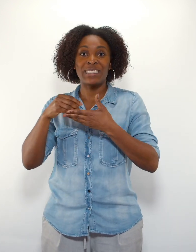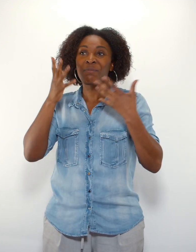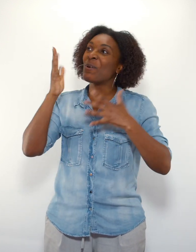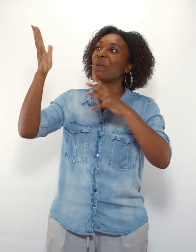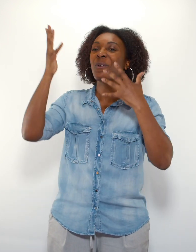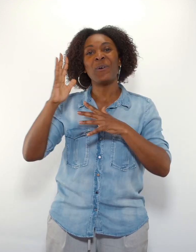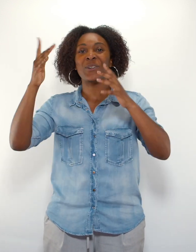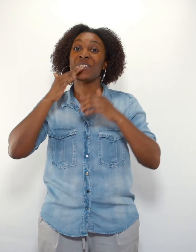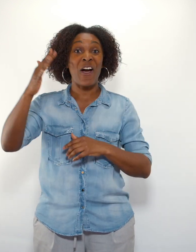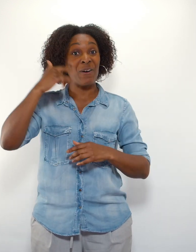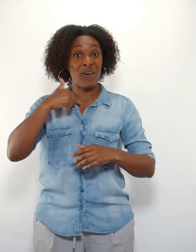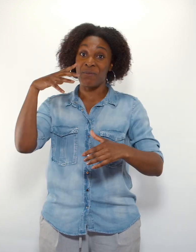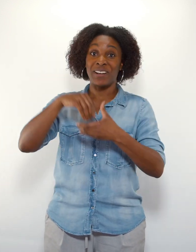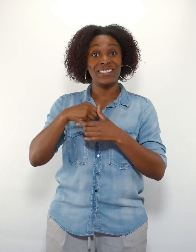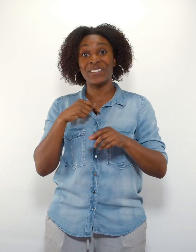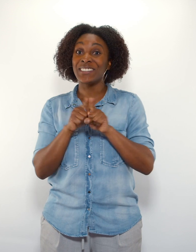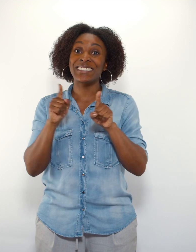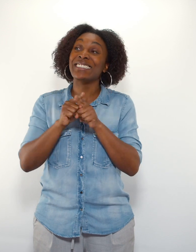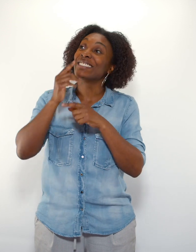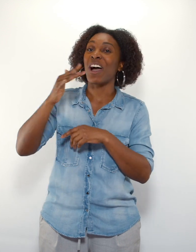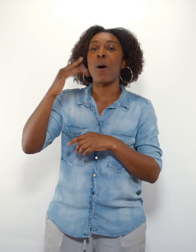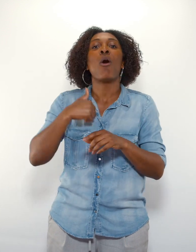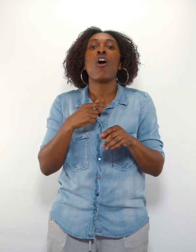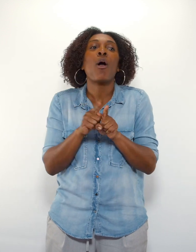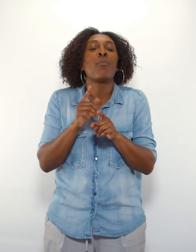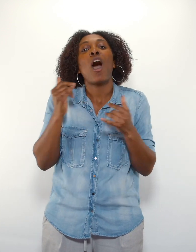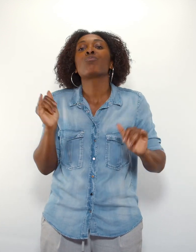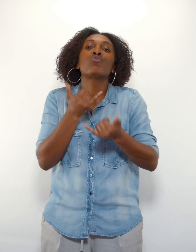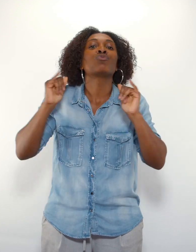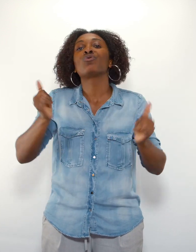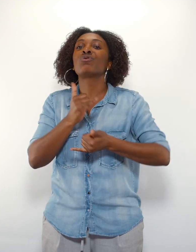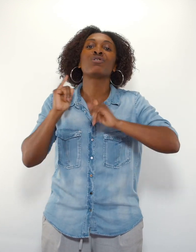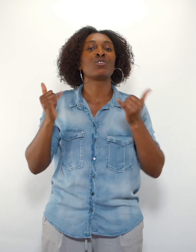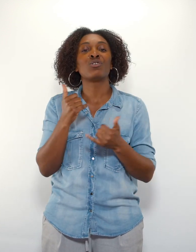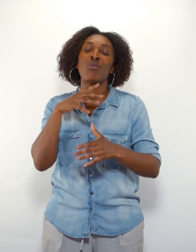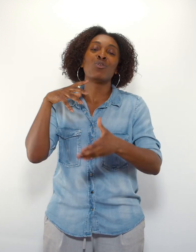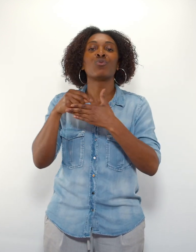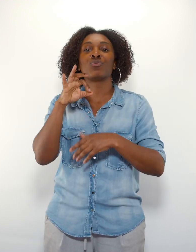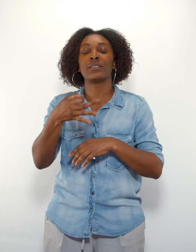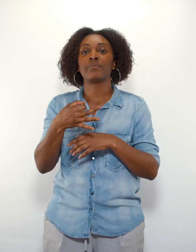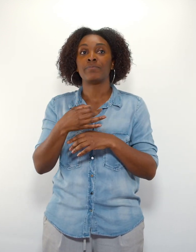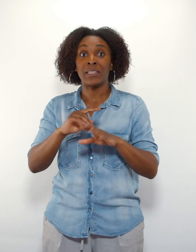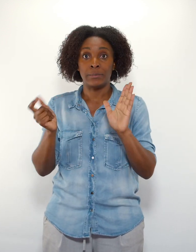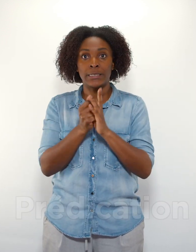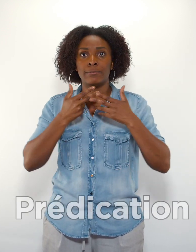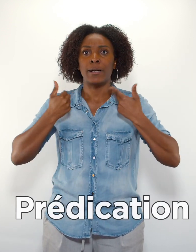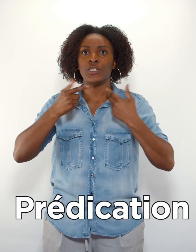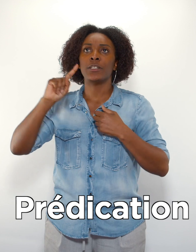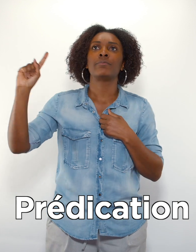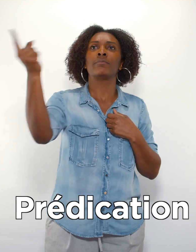avec eux. On a adoré ensemble. Mais pour moi, c'était bonne enfance, si je puis dire. Mais lorsque le pasteur est arrivé, il a prêché un